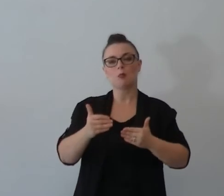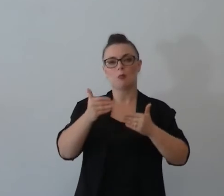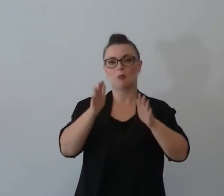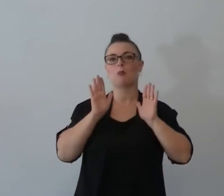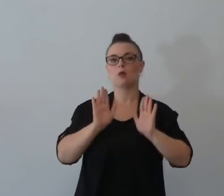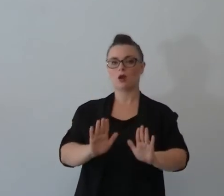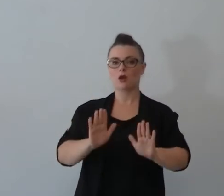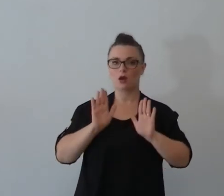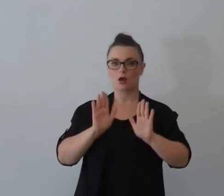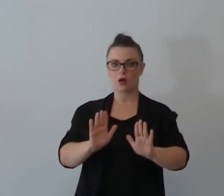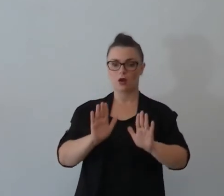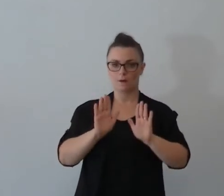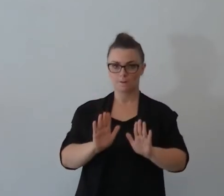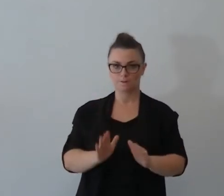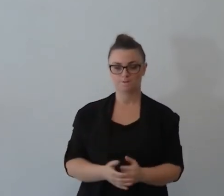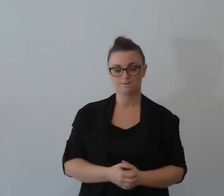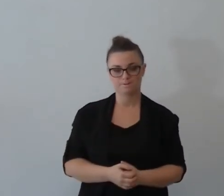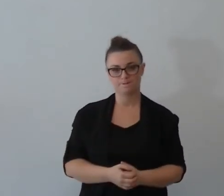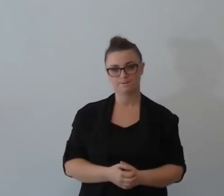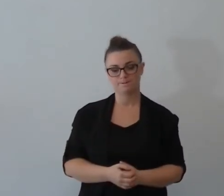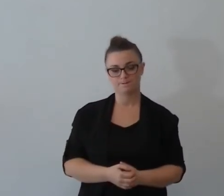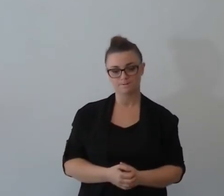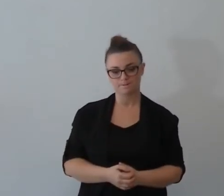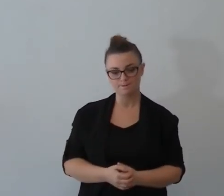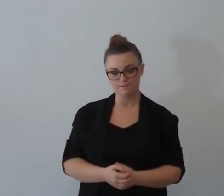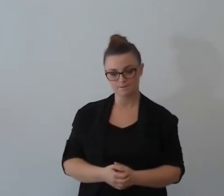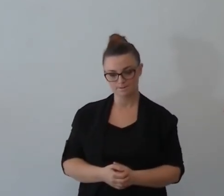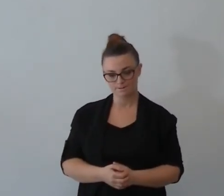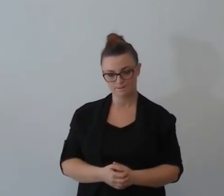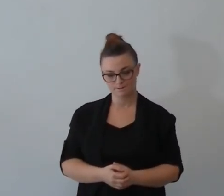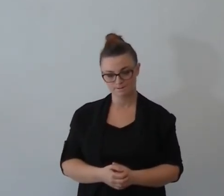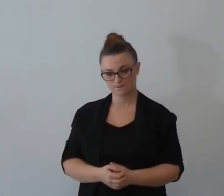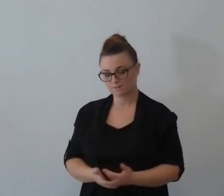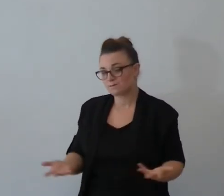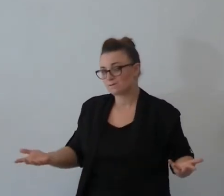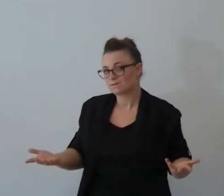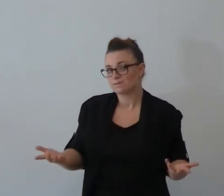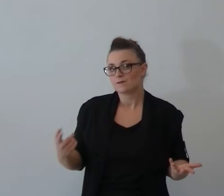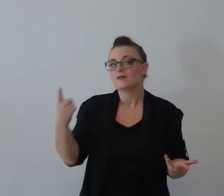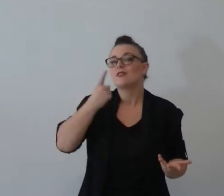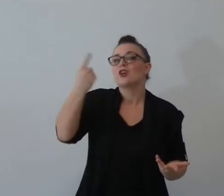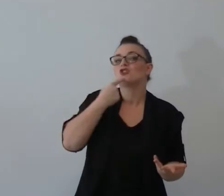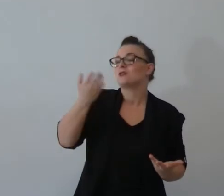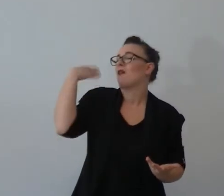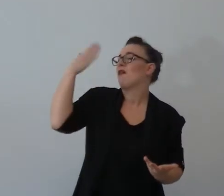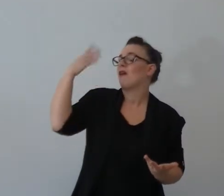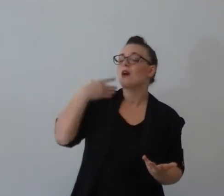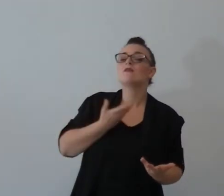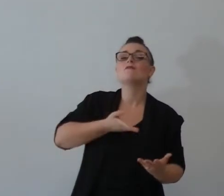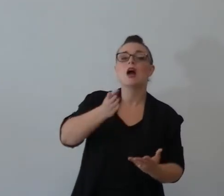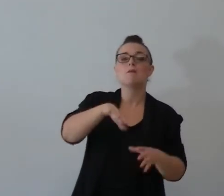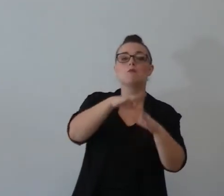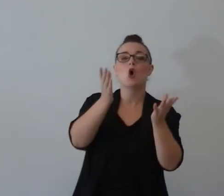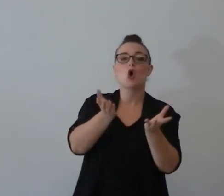andate e popolausie la terra sesso questa è la strada che vuole il Signore